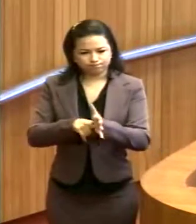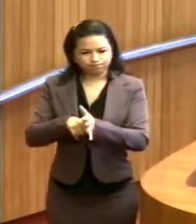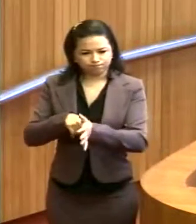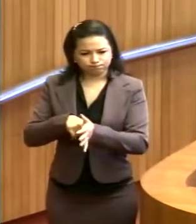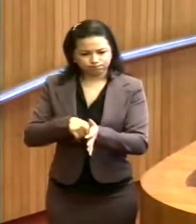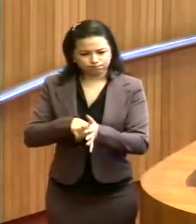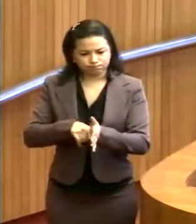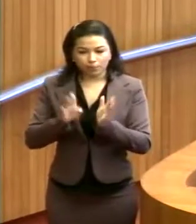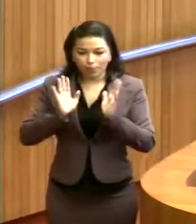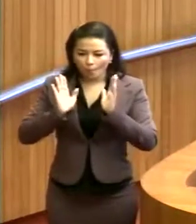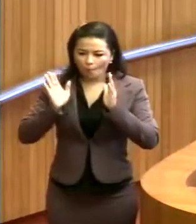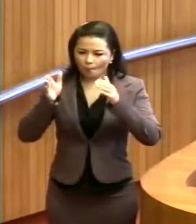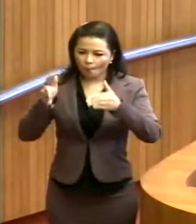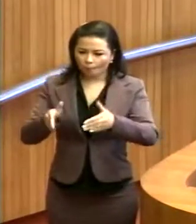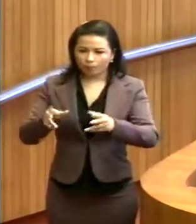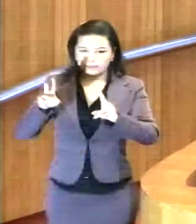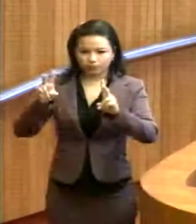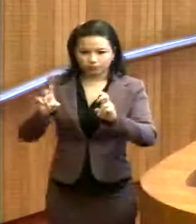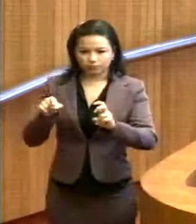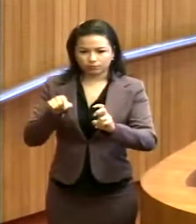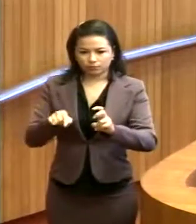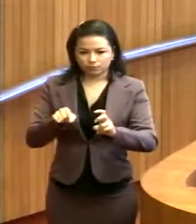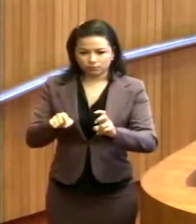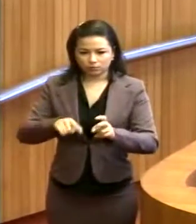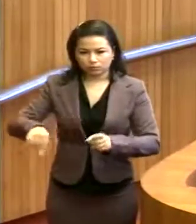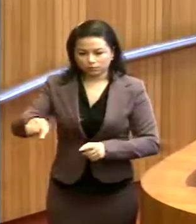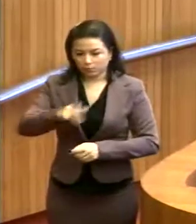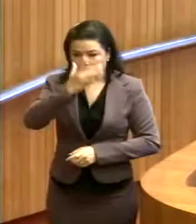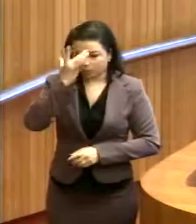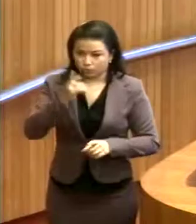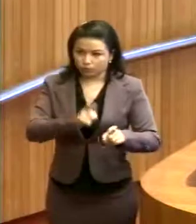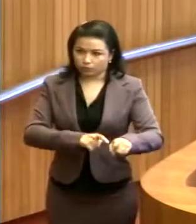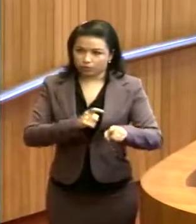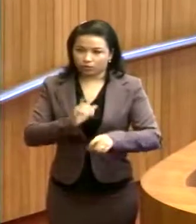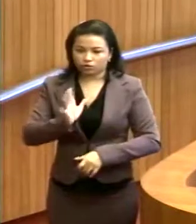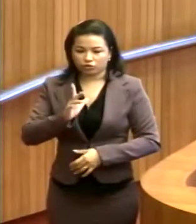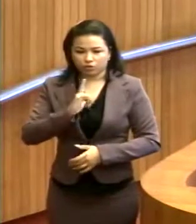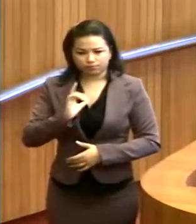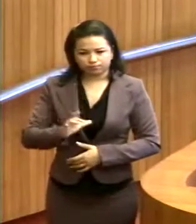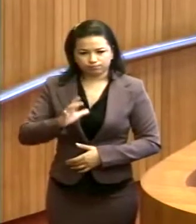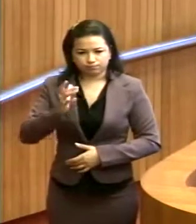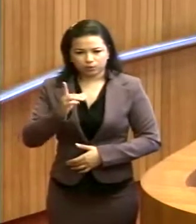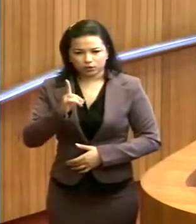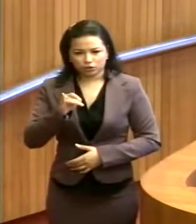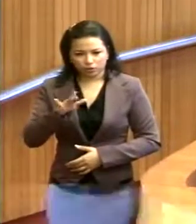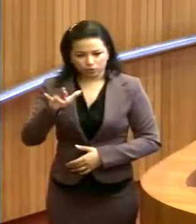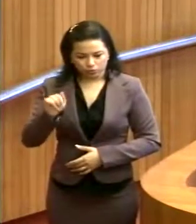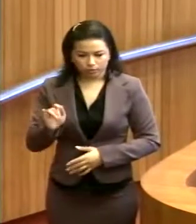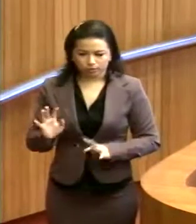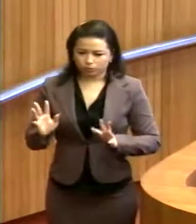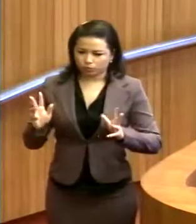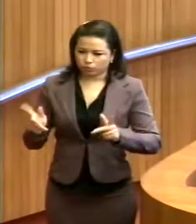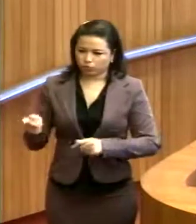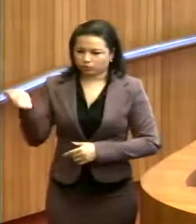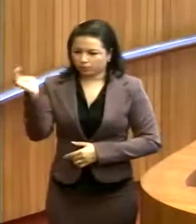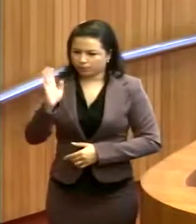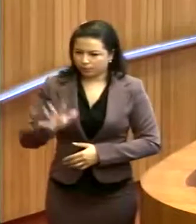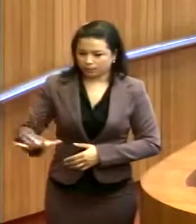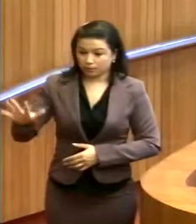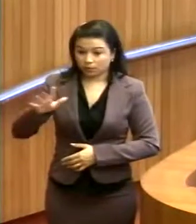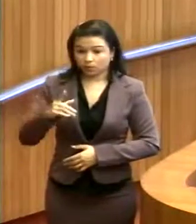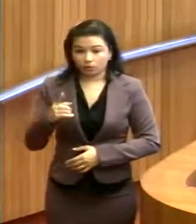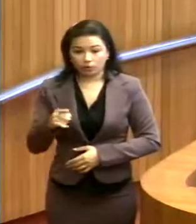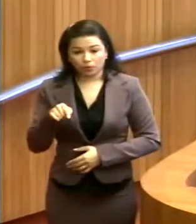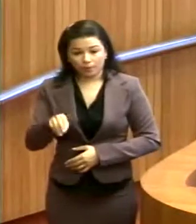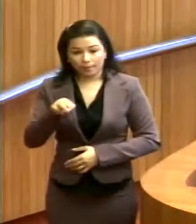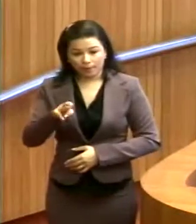específica voltada para os camponeses que foram vítimas da ditadura em todo o Brasil, e o